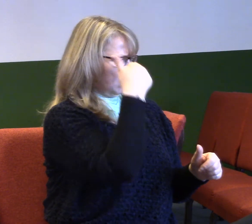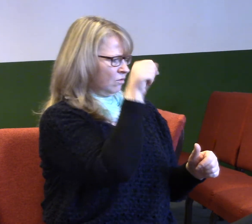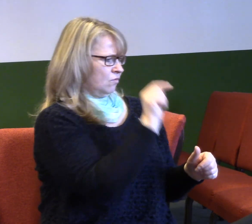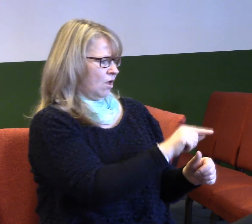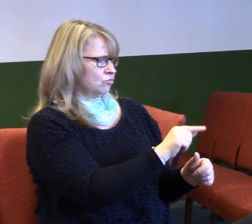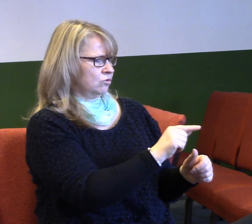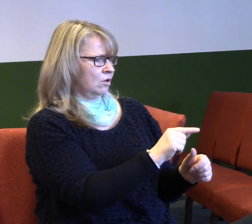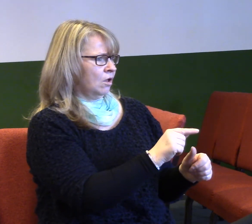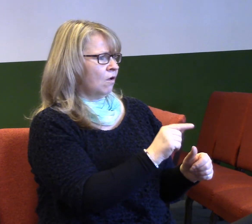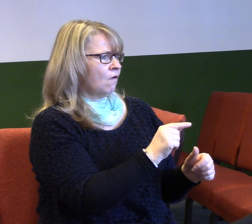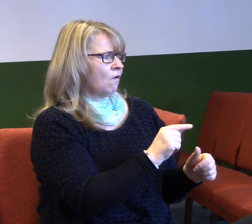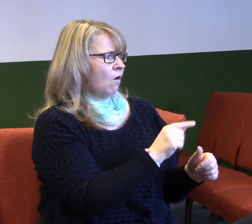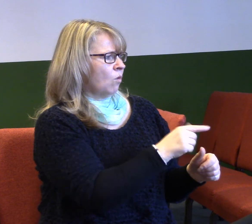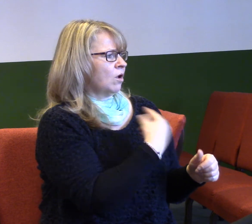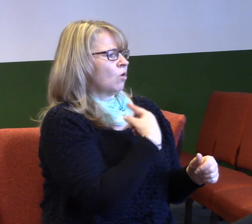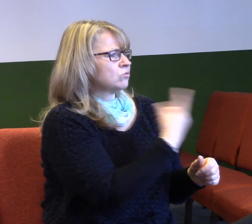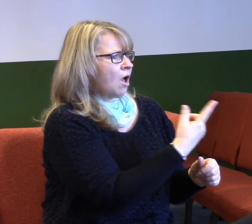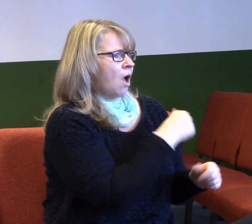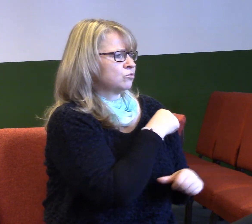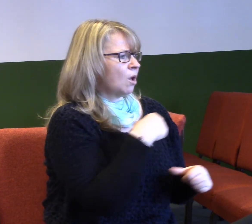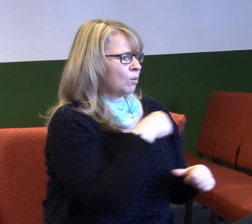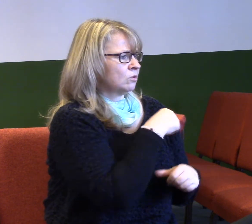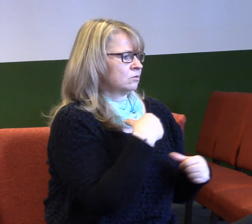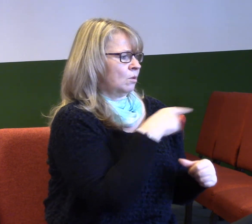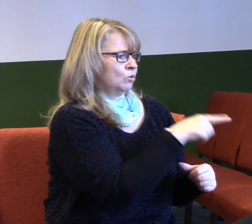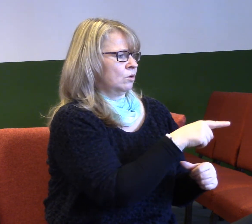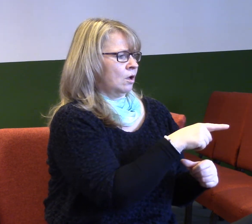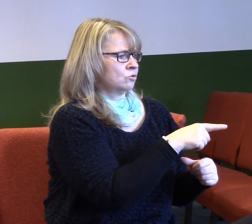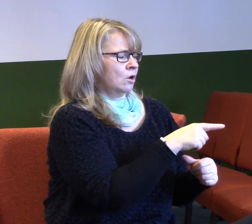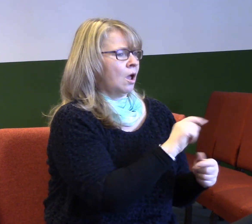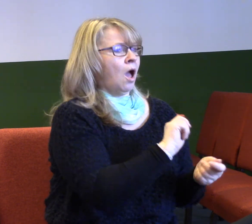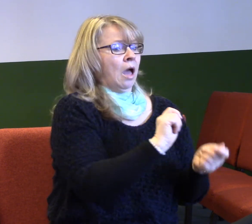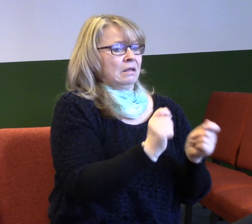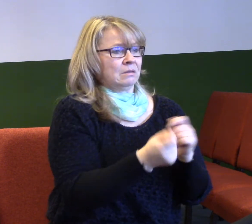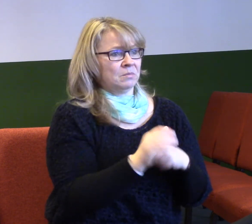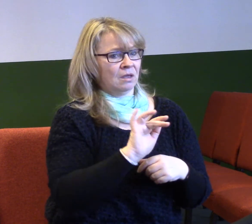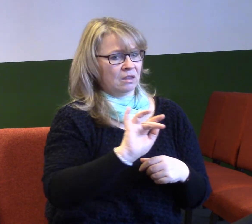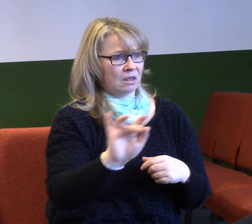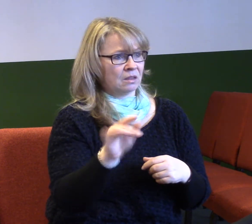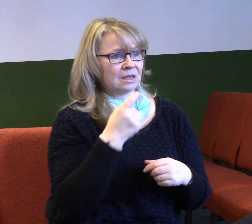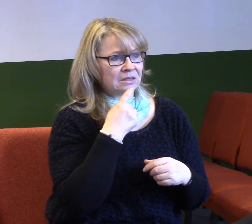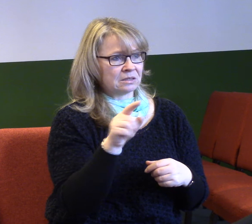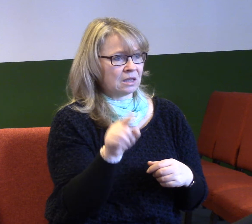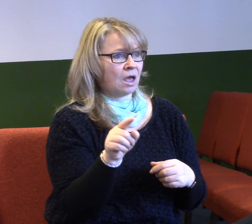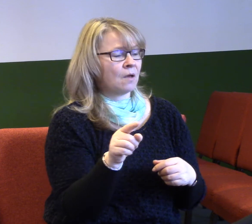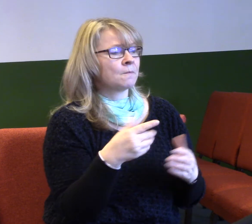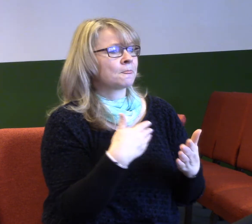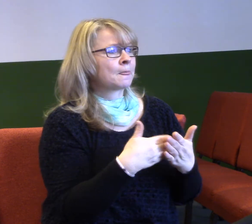sociální vazby. A tak lidé, kteří potřebovali, aby Bůh skrze Ježíše nebo Jana se dotkl jejich